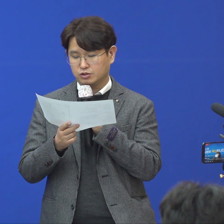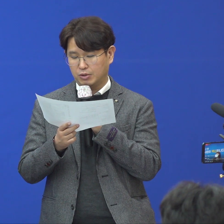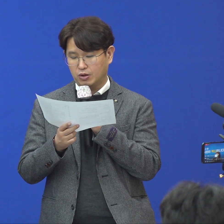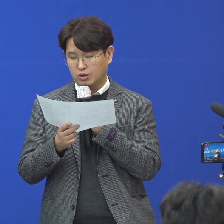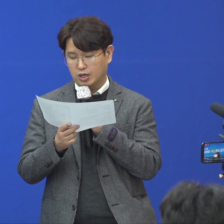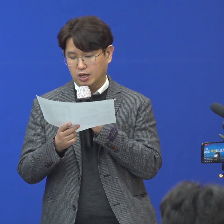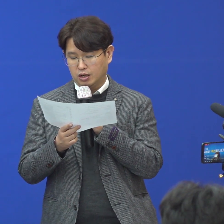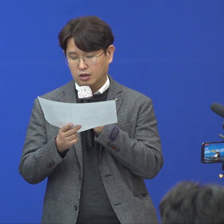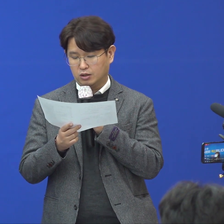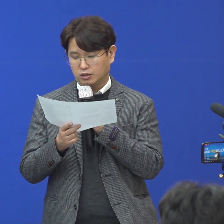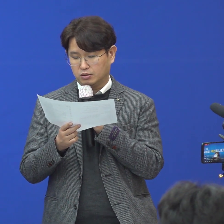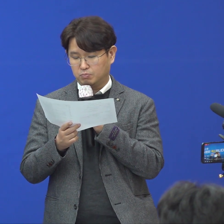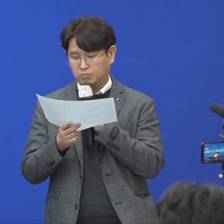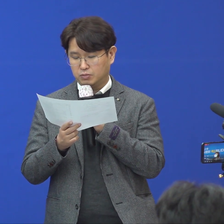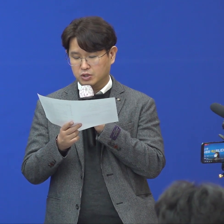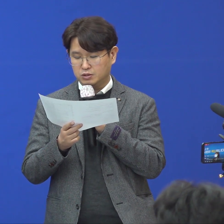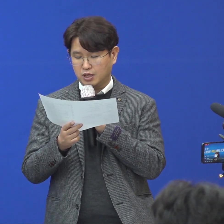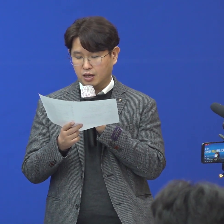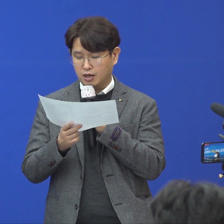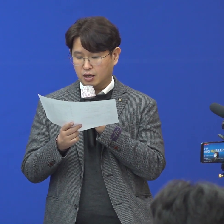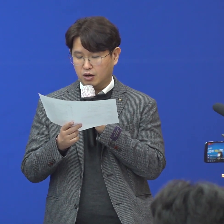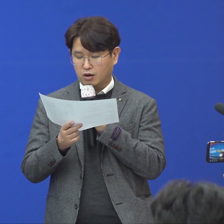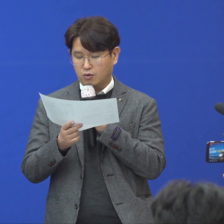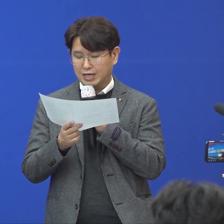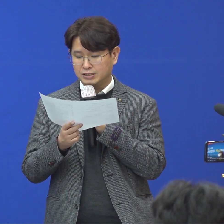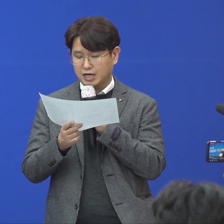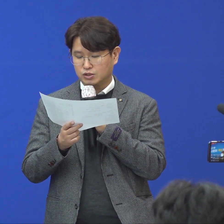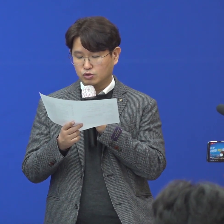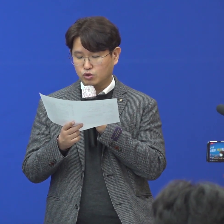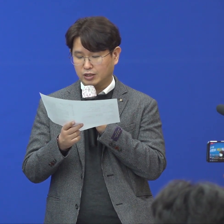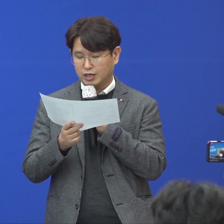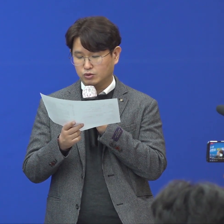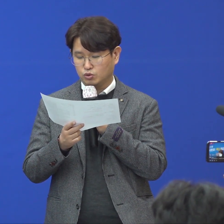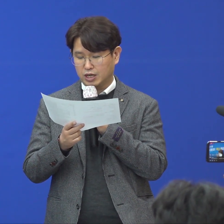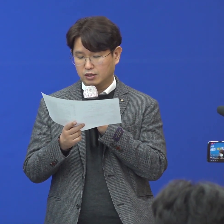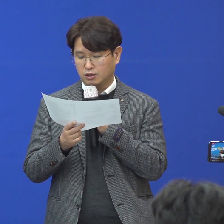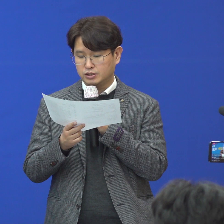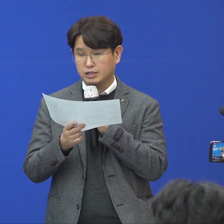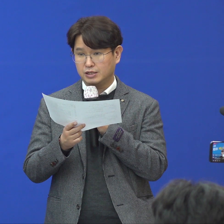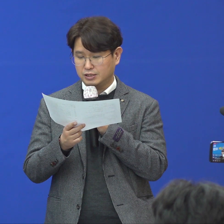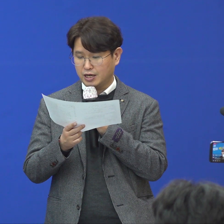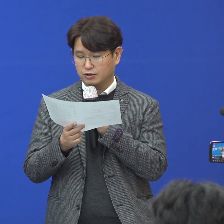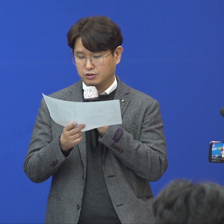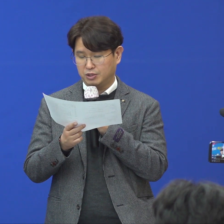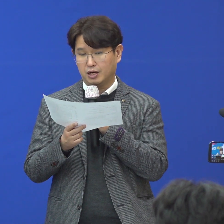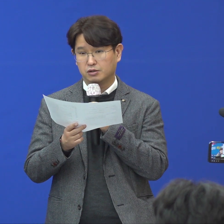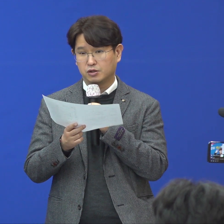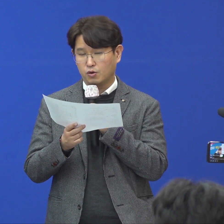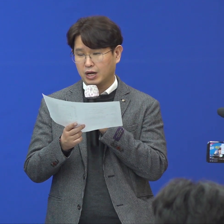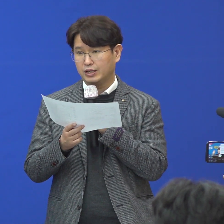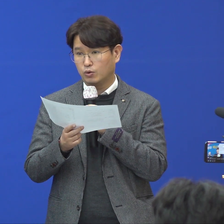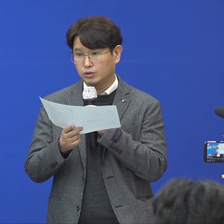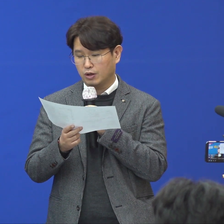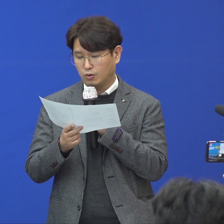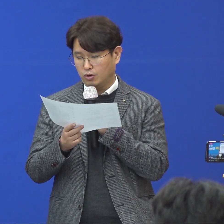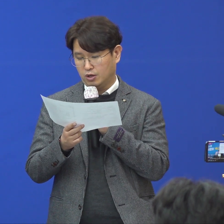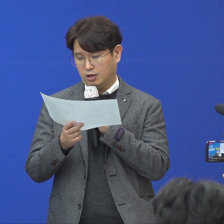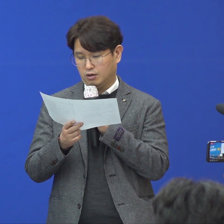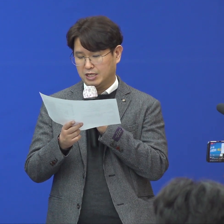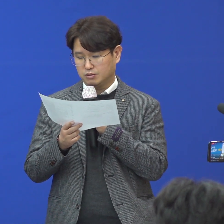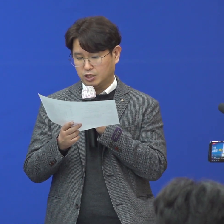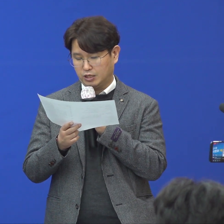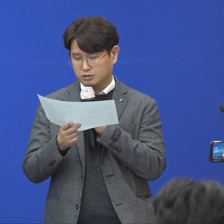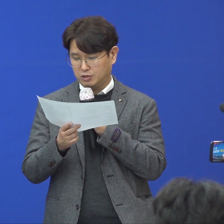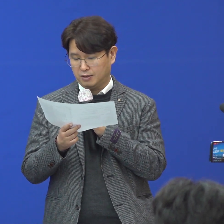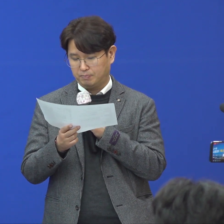확진되었으며, 전체 환자 전수에 대한 조사를 어제 실시하였습니다. 그 결과가 나오는 대로